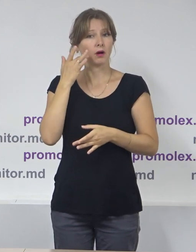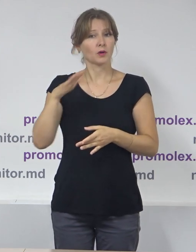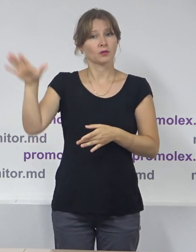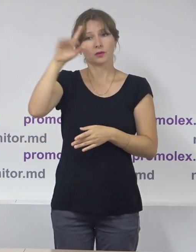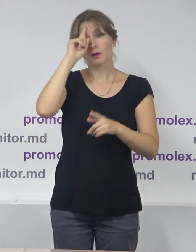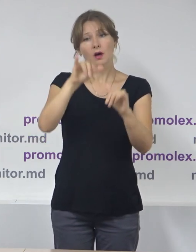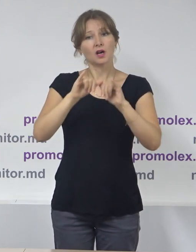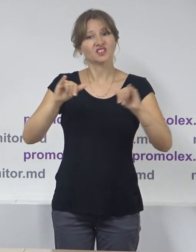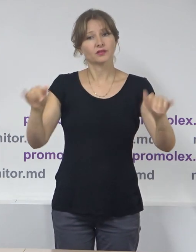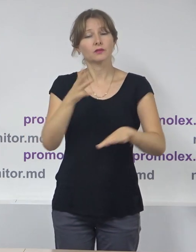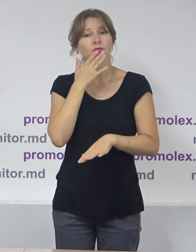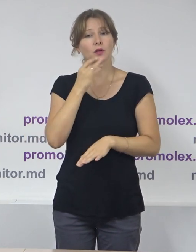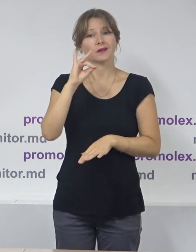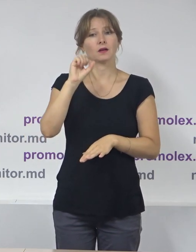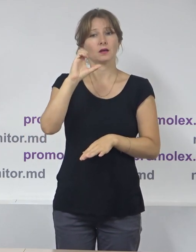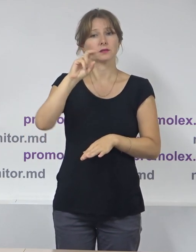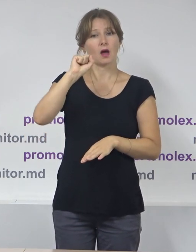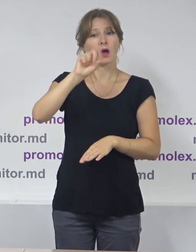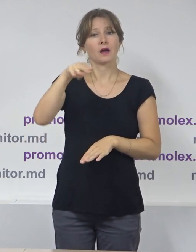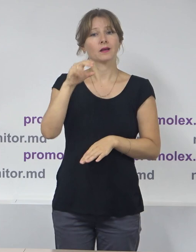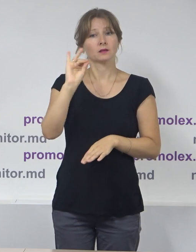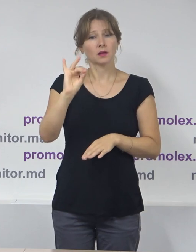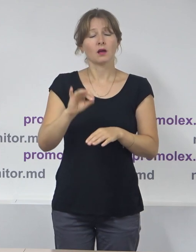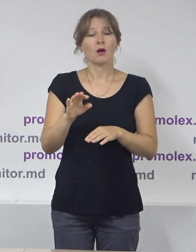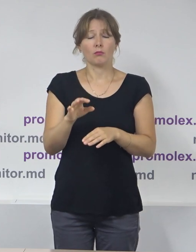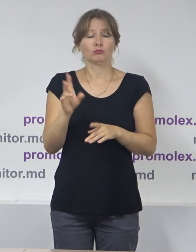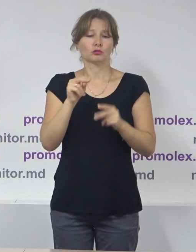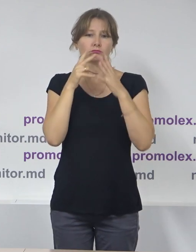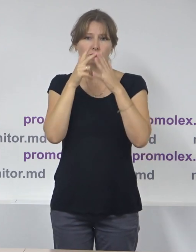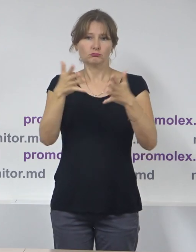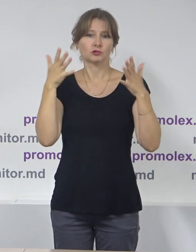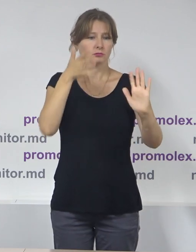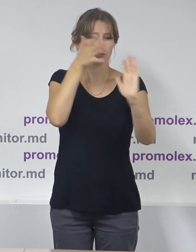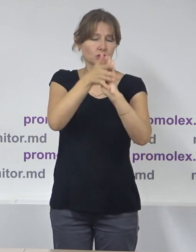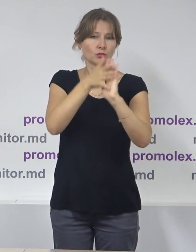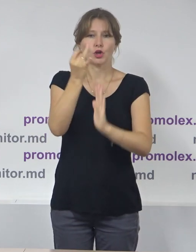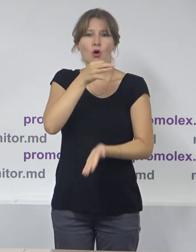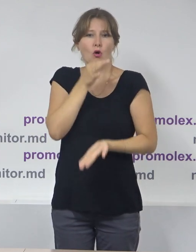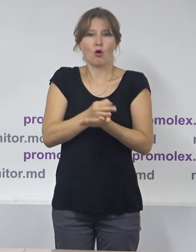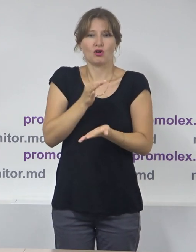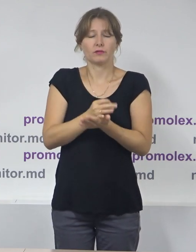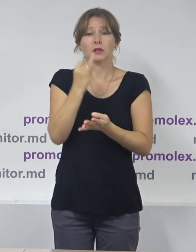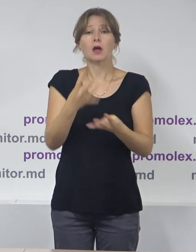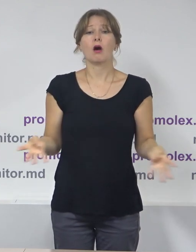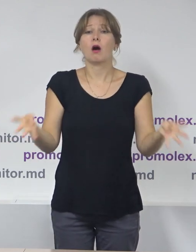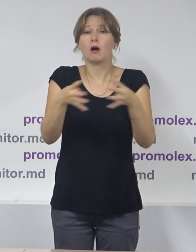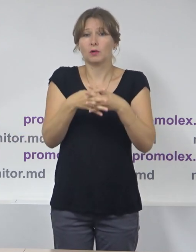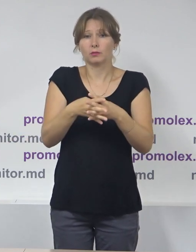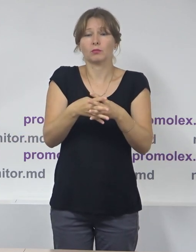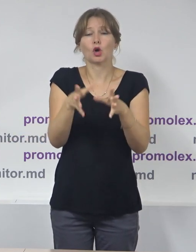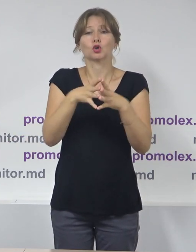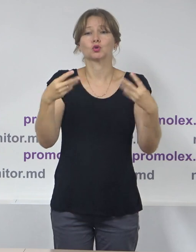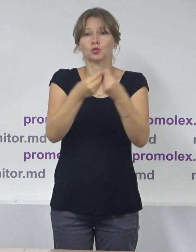Dizvoltare Internațională IOS-ID în cadrul programului Democrație, Transparență și Responsabilitate, implementat de asociații Promolec,